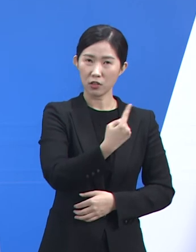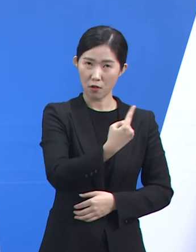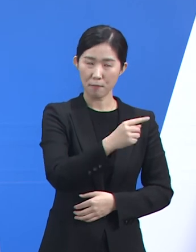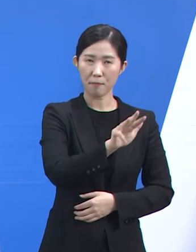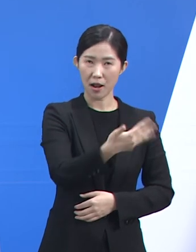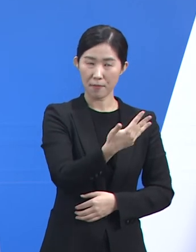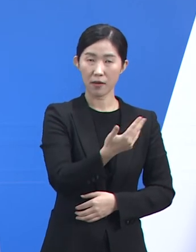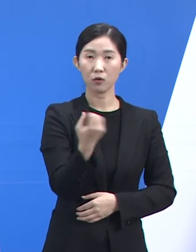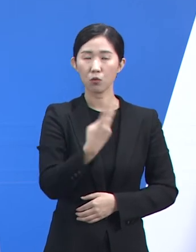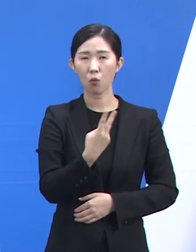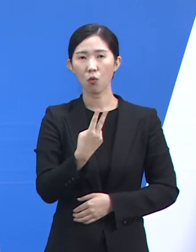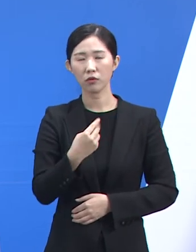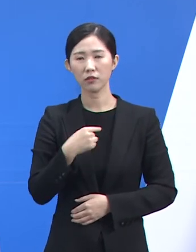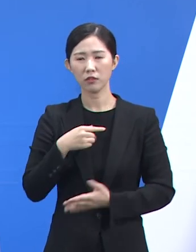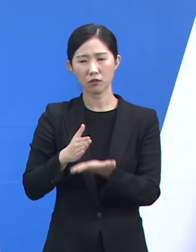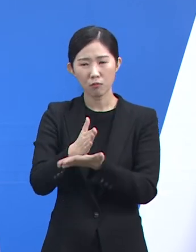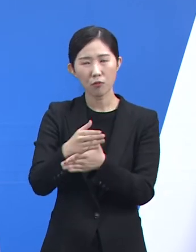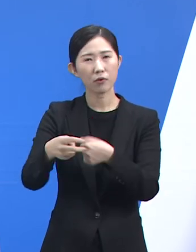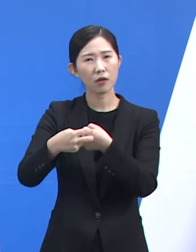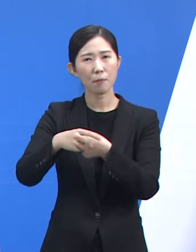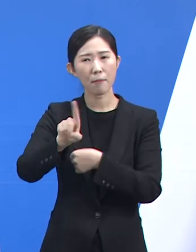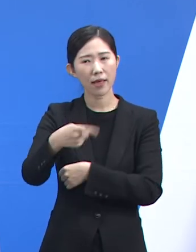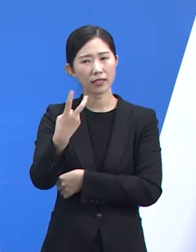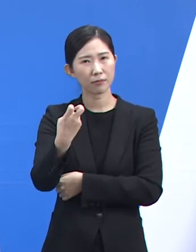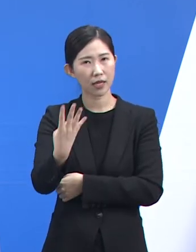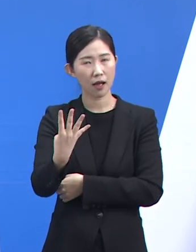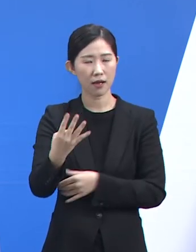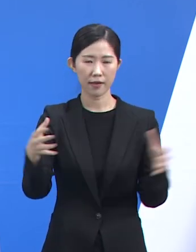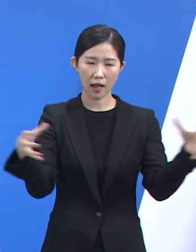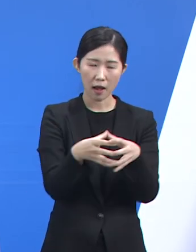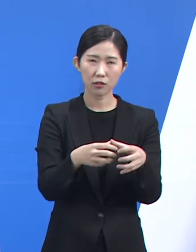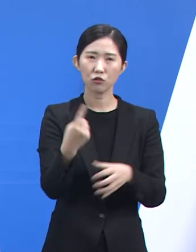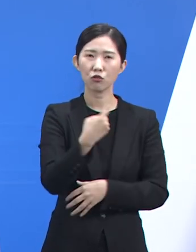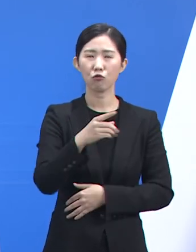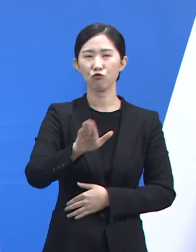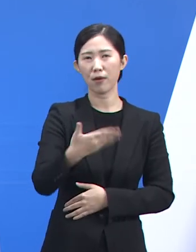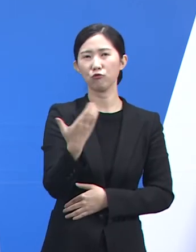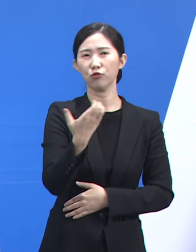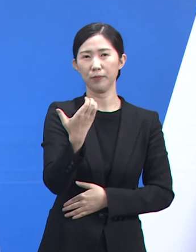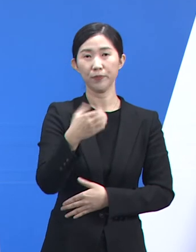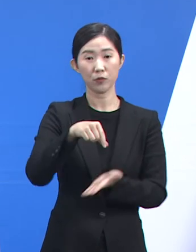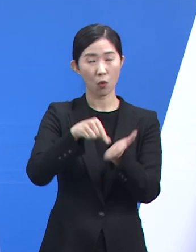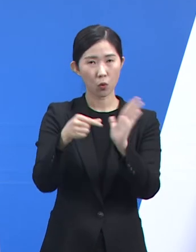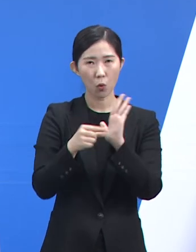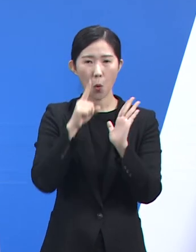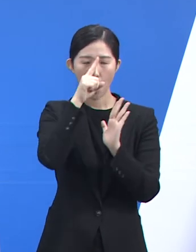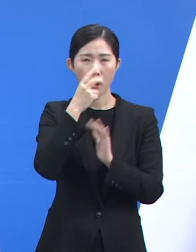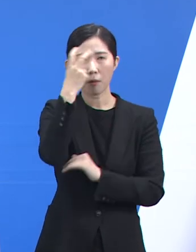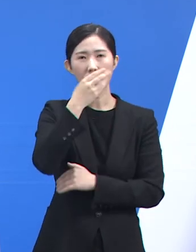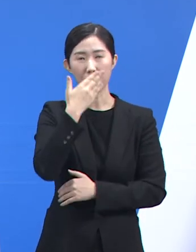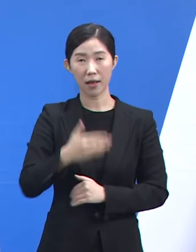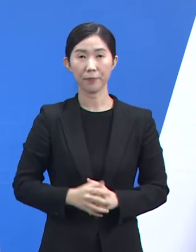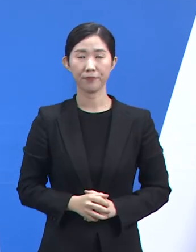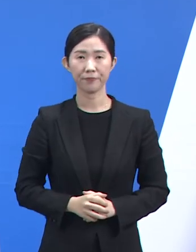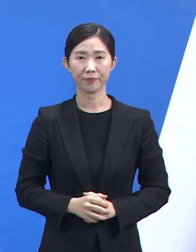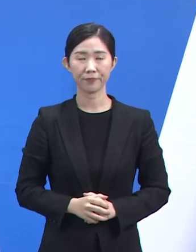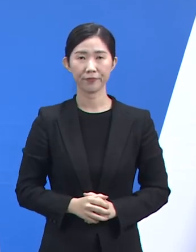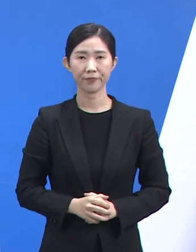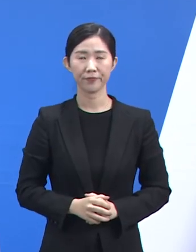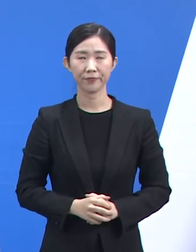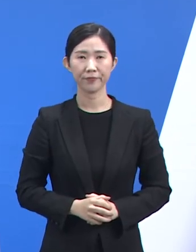클리닉 124개소 등 총 1,990개소입니다. 14일 도내 신규 확진자